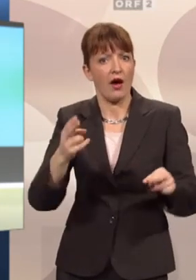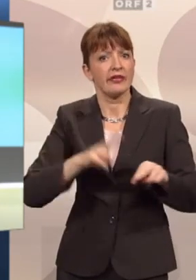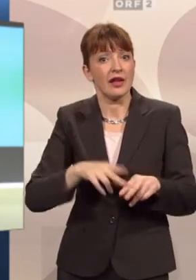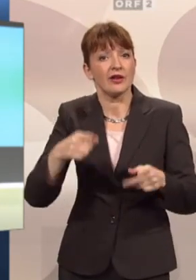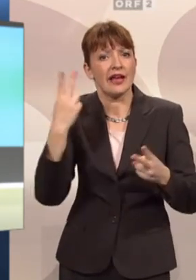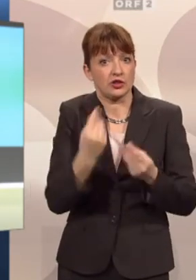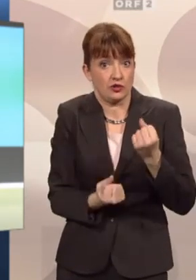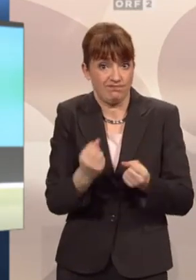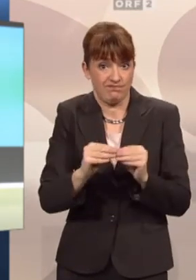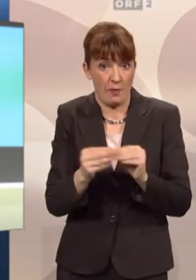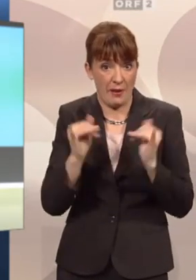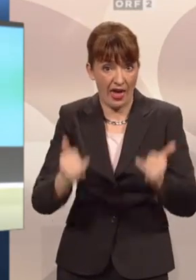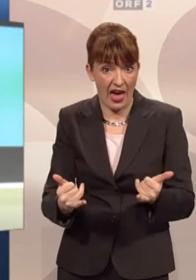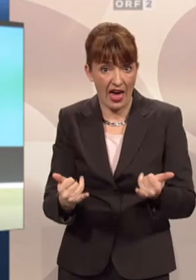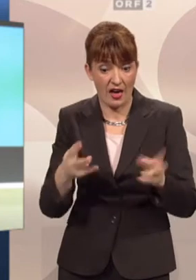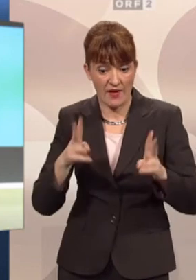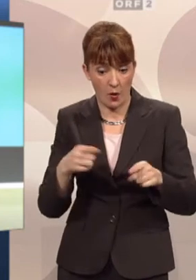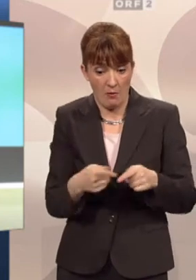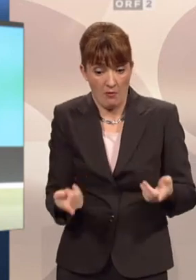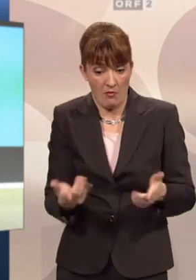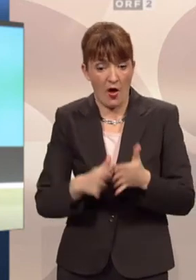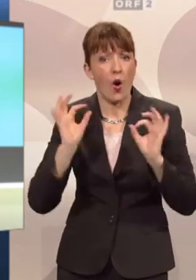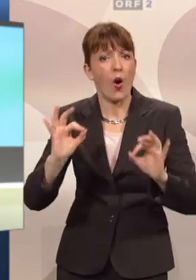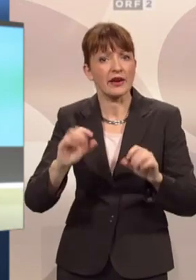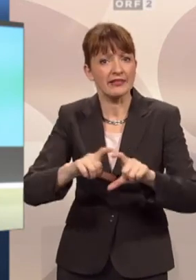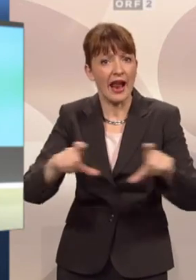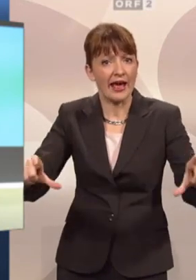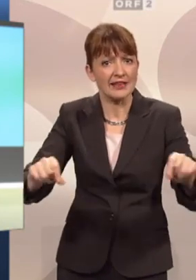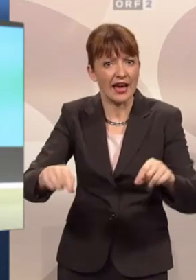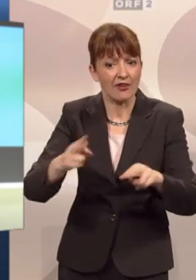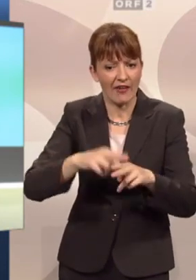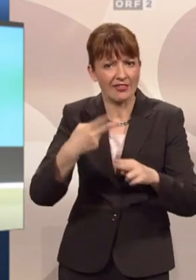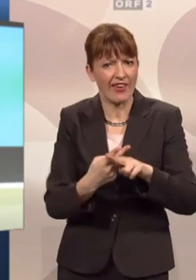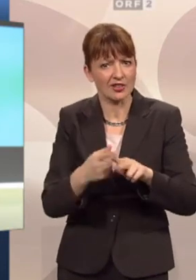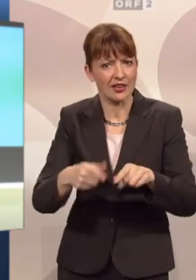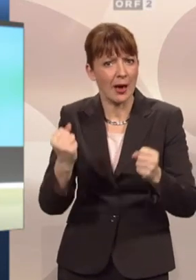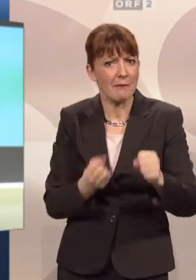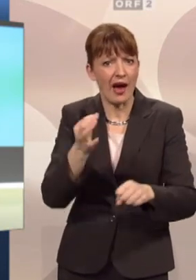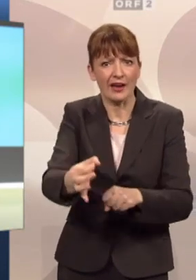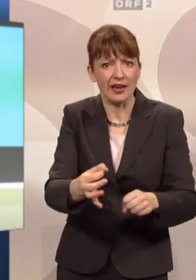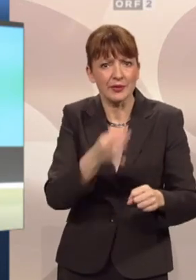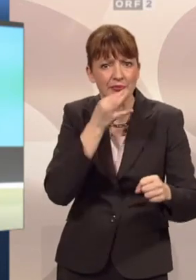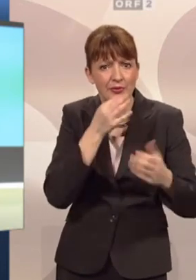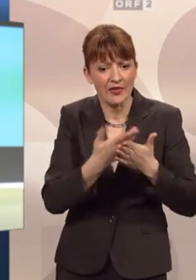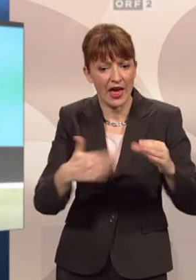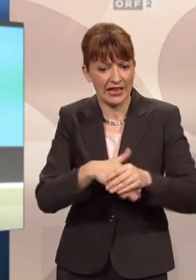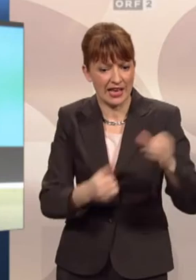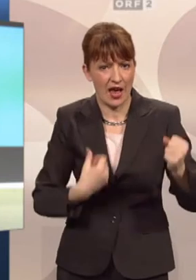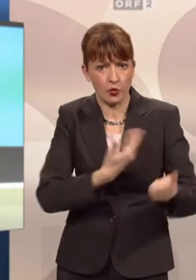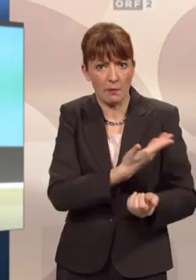schwierig. Keiner wird mit dem Originalkennzeichen, wenn das in der Werkstätte ist, dort parken wollen. Er hat dafür einen Ersatzwagen. Ich würde